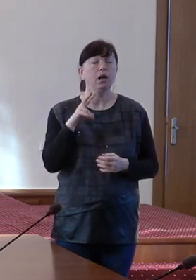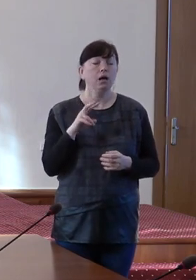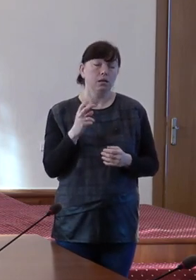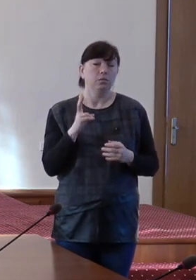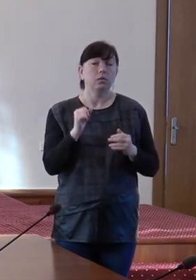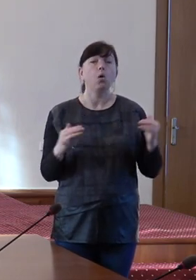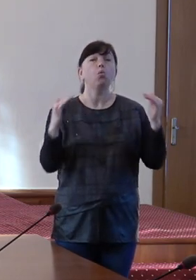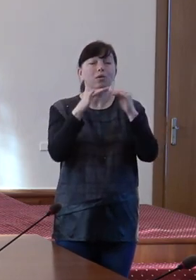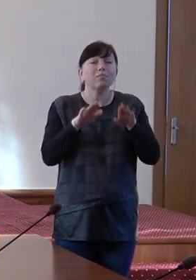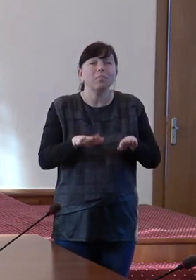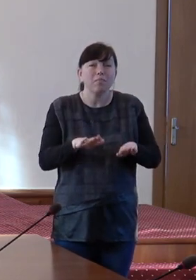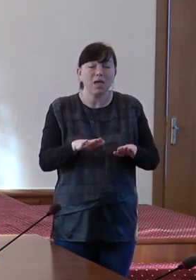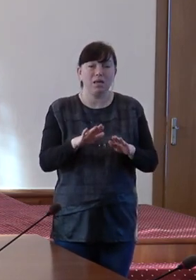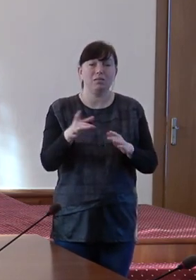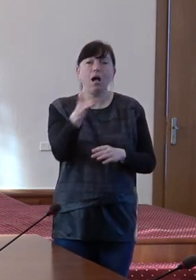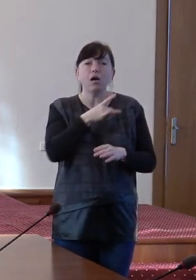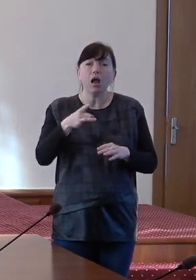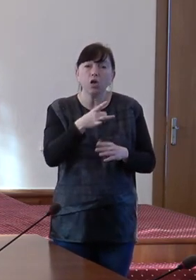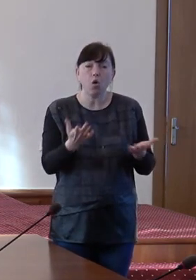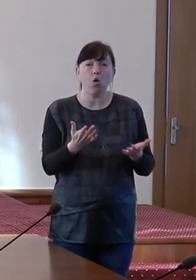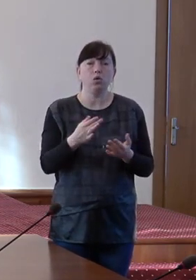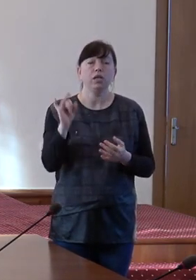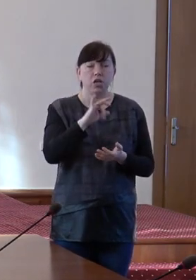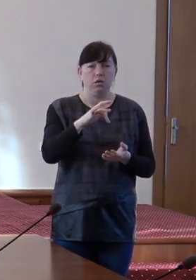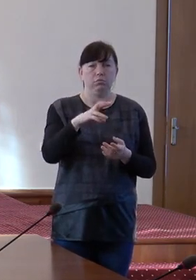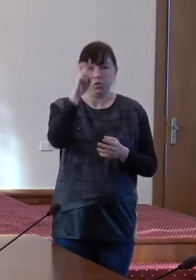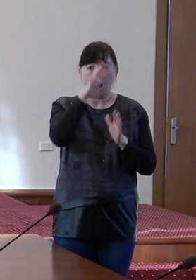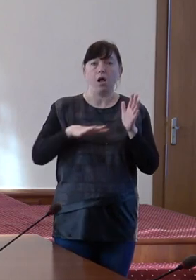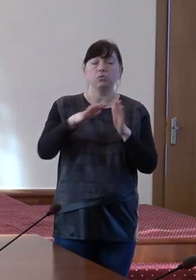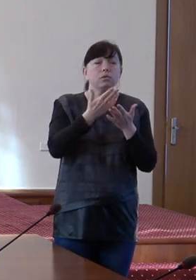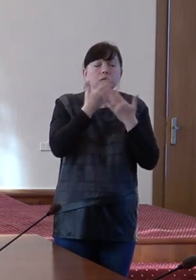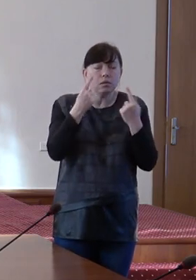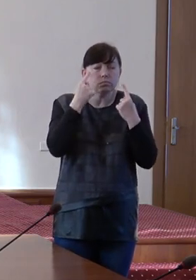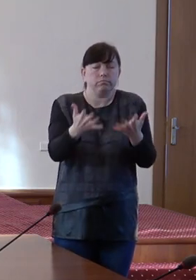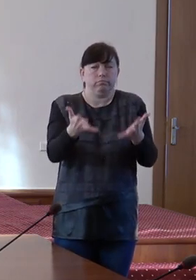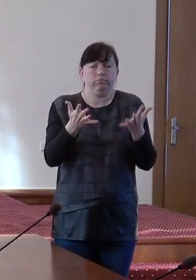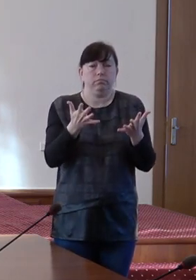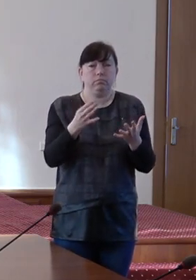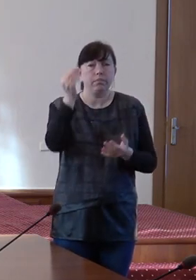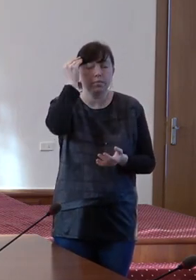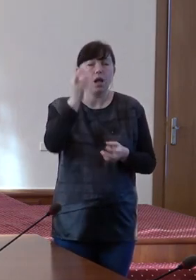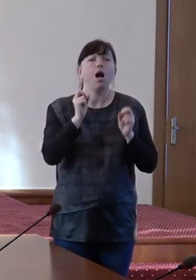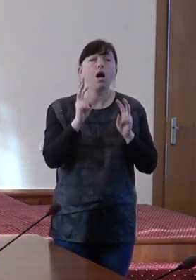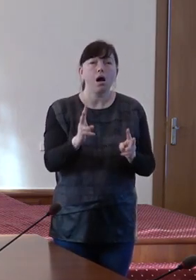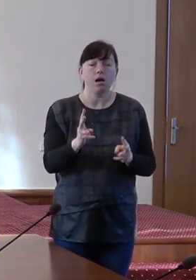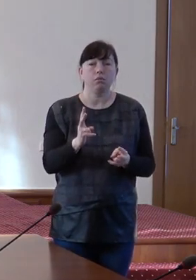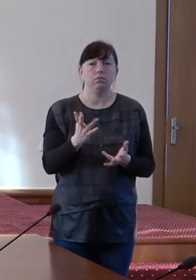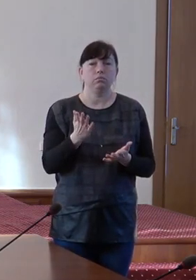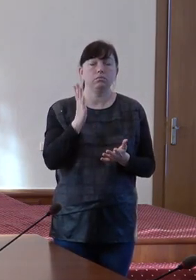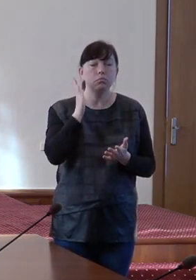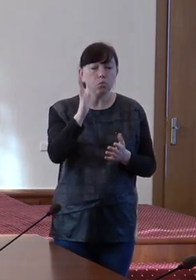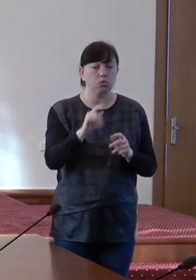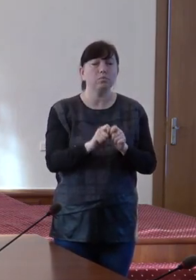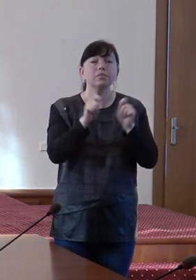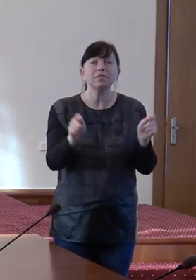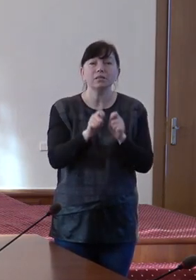local, la nivel reional și la nivel central, nu există o viziune foarte clară cum urmează să creăm